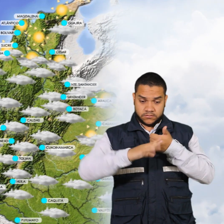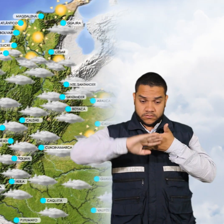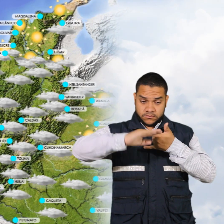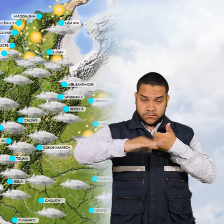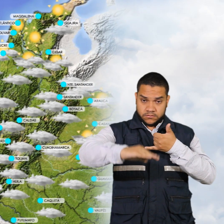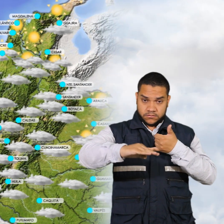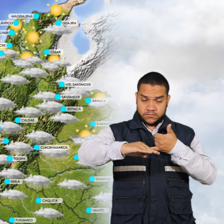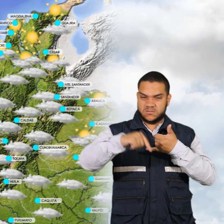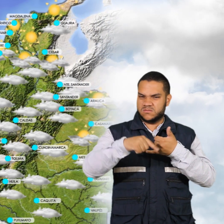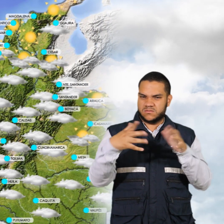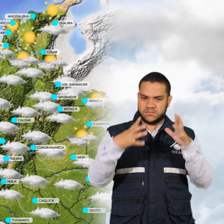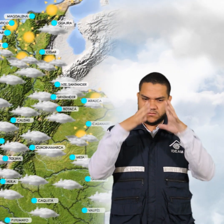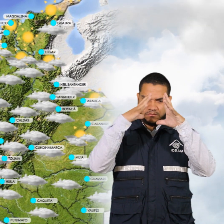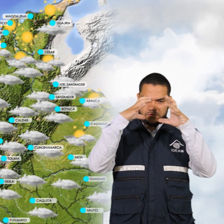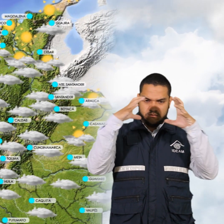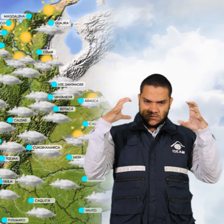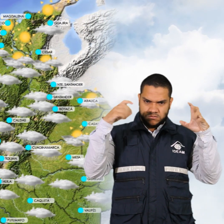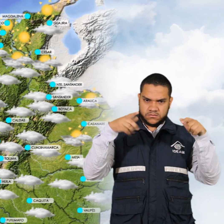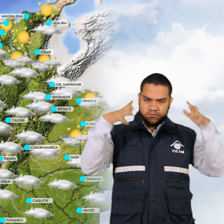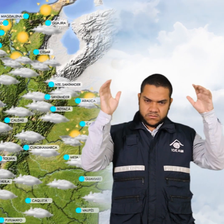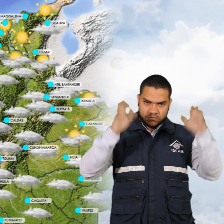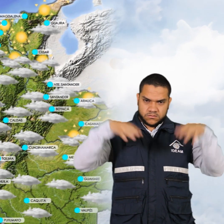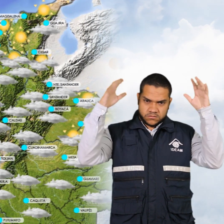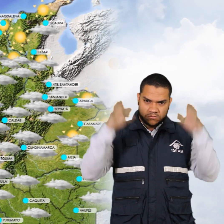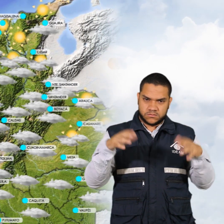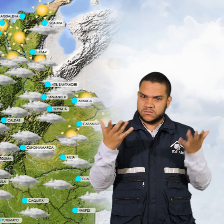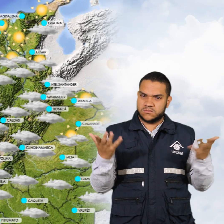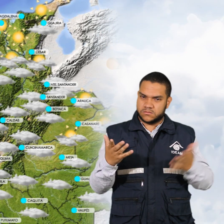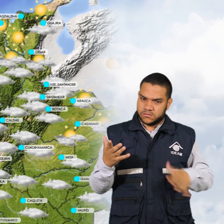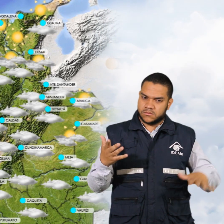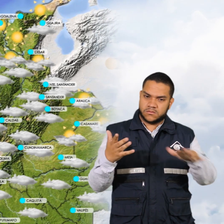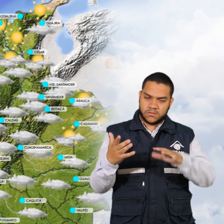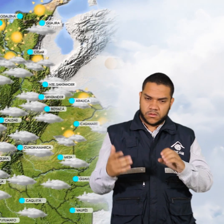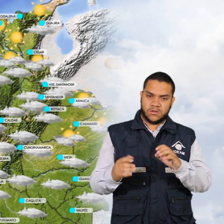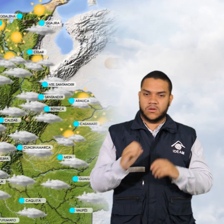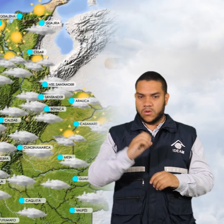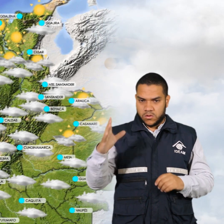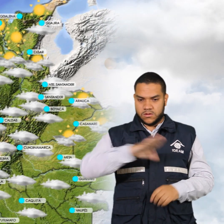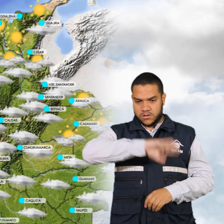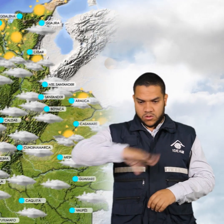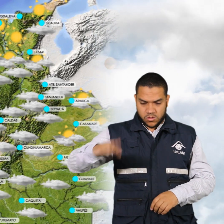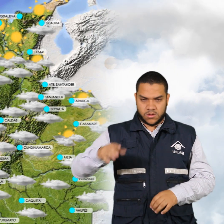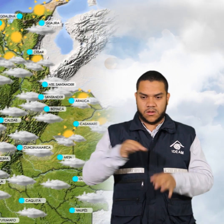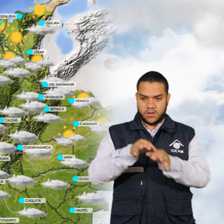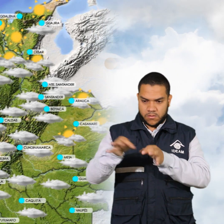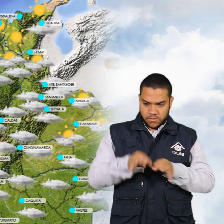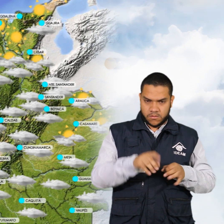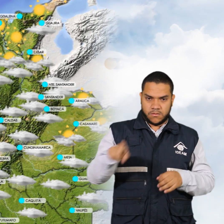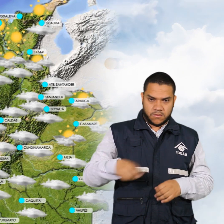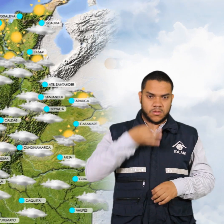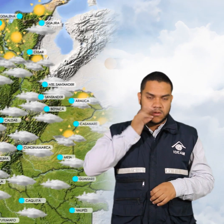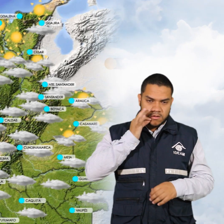las condiciones cubiertas y se registrarán algunas precipitaciones en sectores del occidente de Antioquia, Eje Cafetero, Tolima,